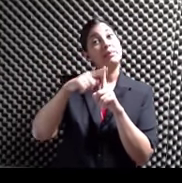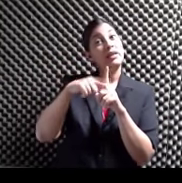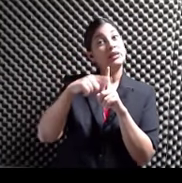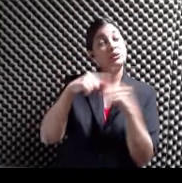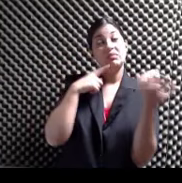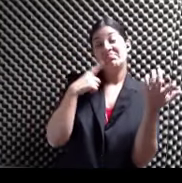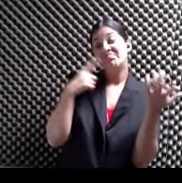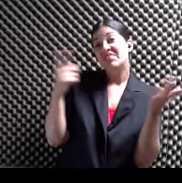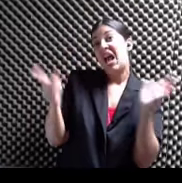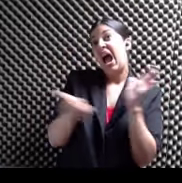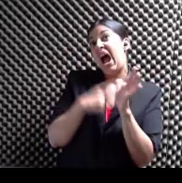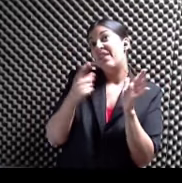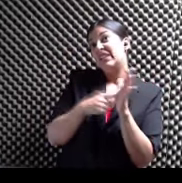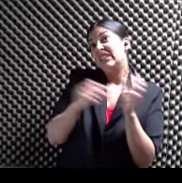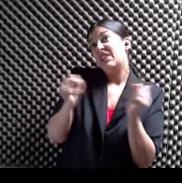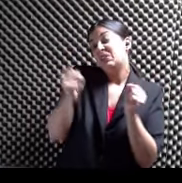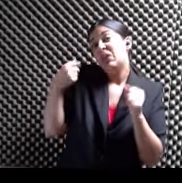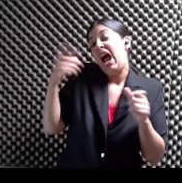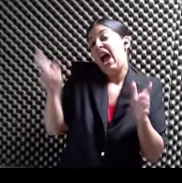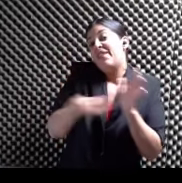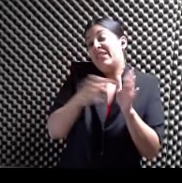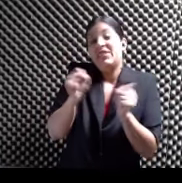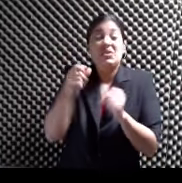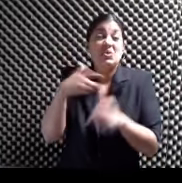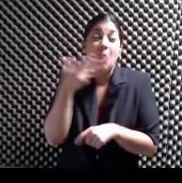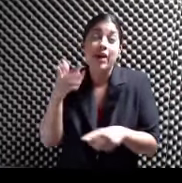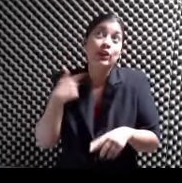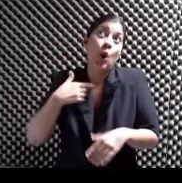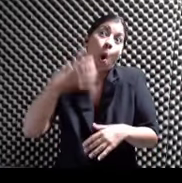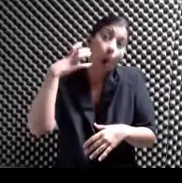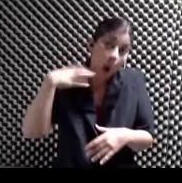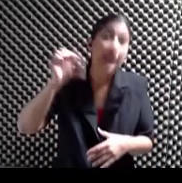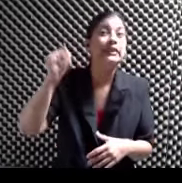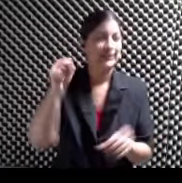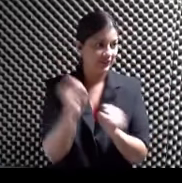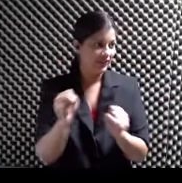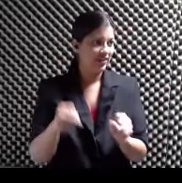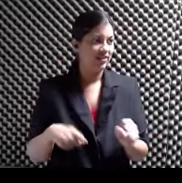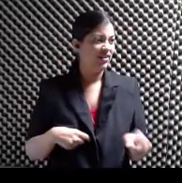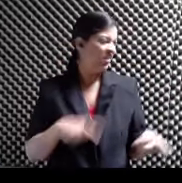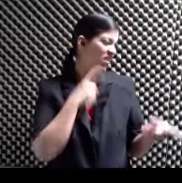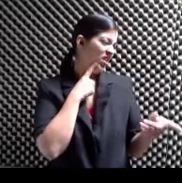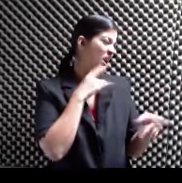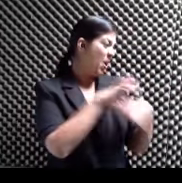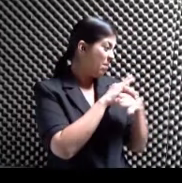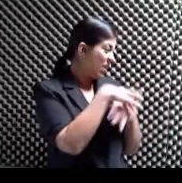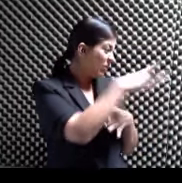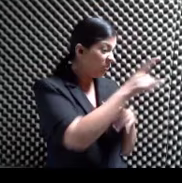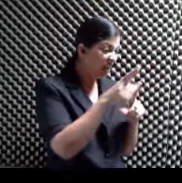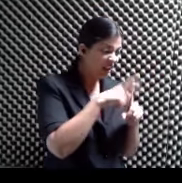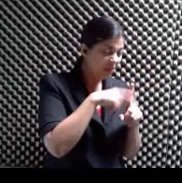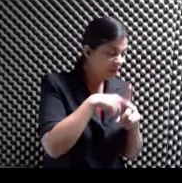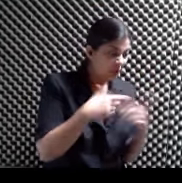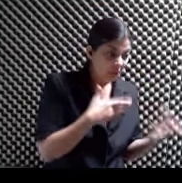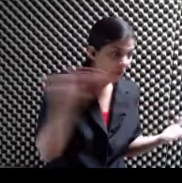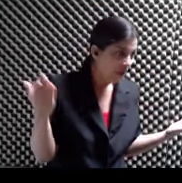frío Yo espero que sí Si pues ya hay que ver Yo te puedo Que se crió en la junta Ya no mide Tempraturas Yo te decir Yo